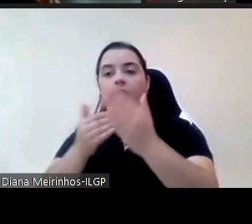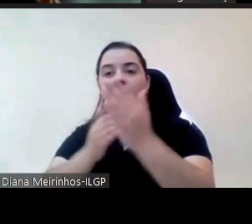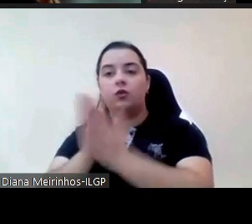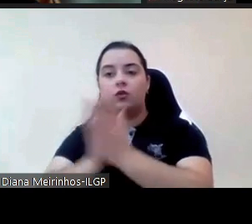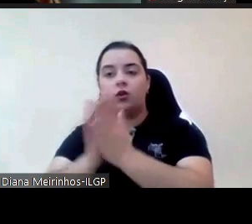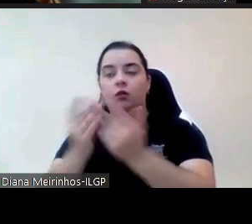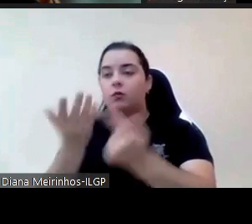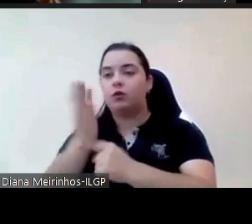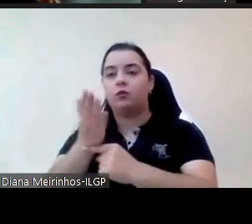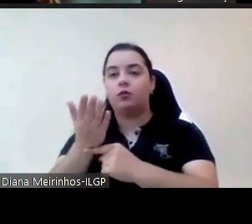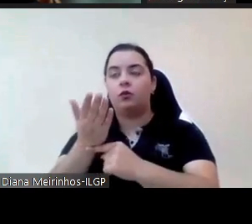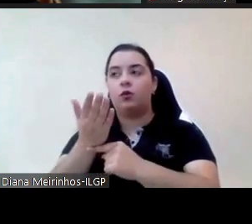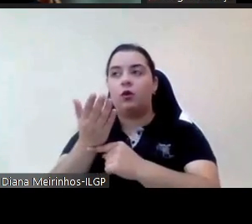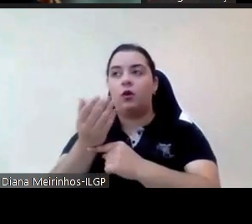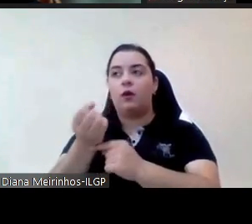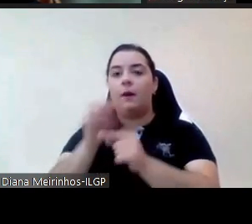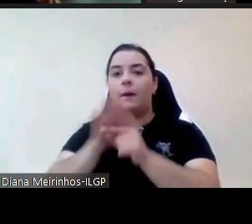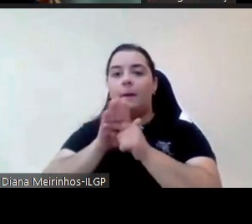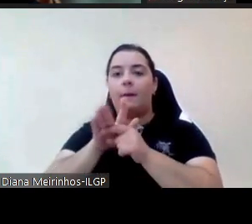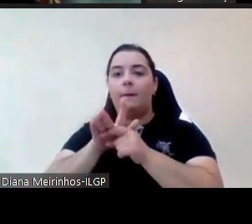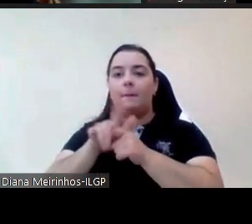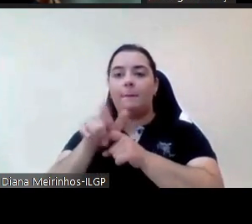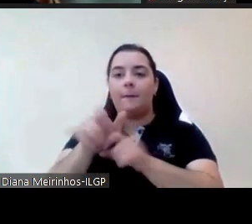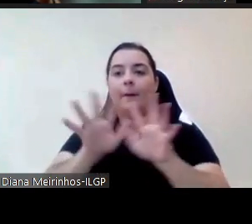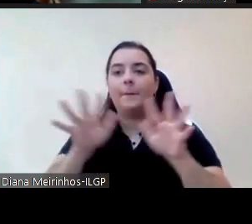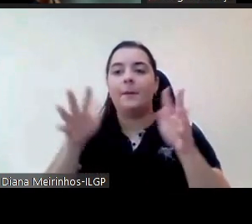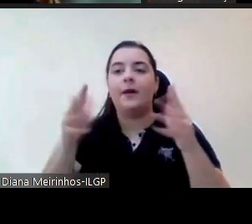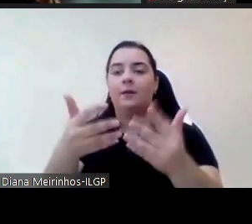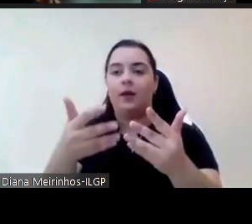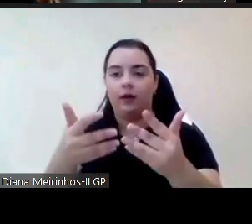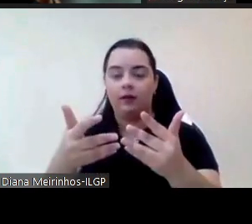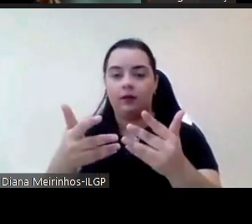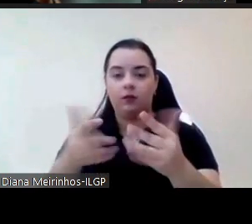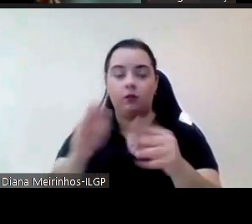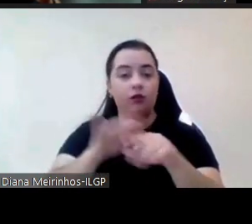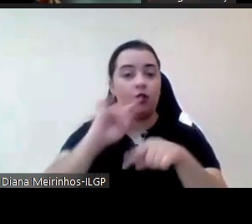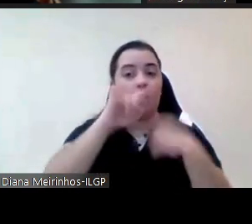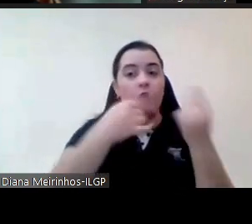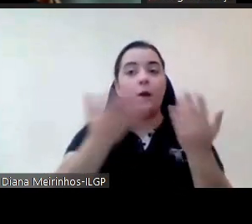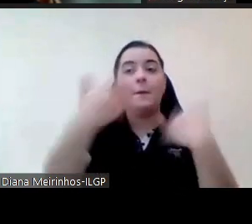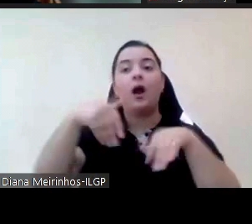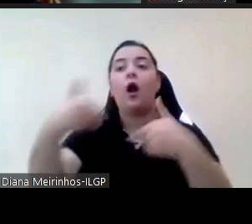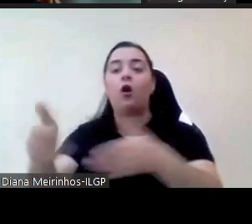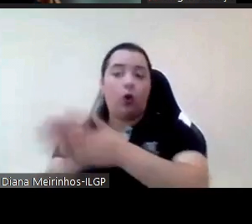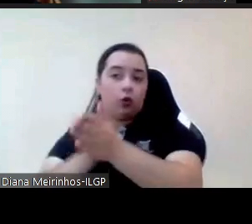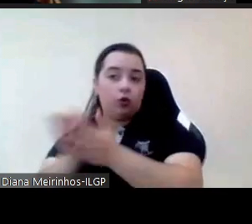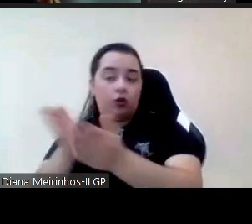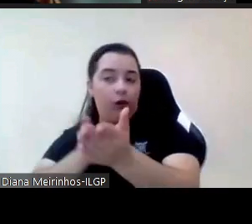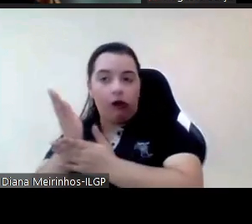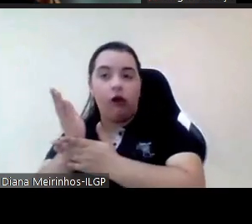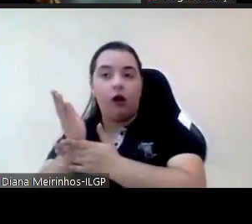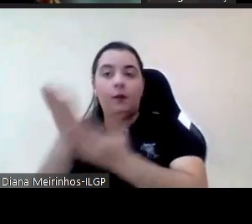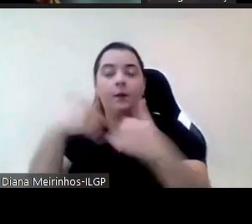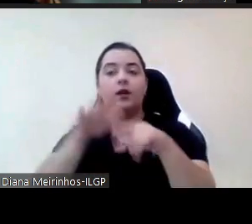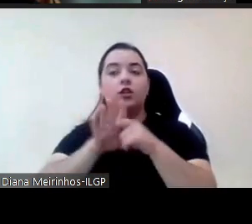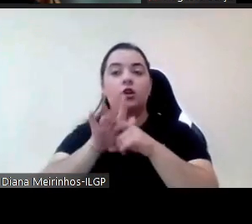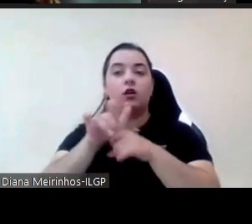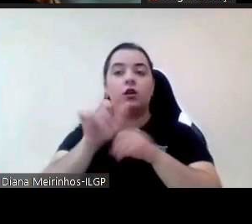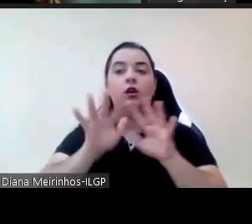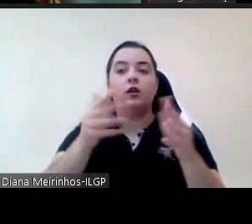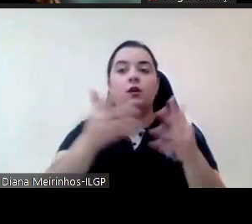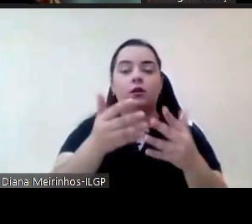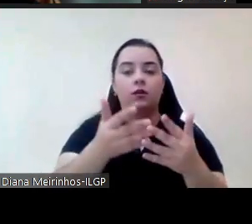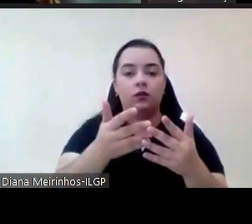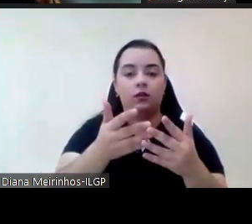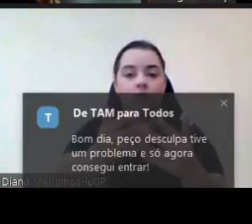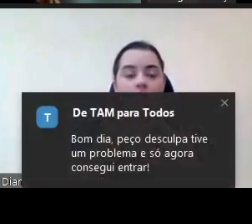pronto era por outra razão mas que agora se utiliza também para outros aspectos mas na altura da pandemia demos um telemóvel a todas